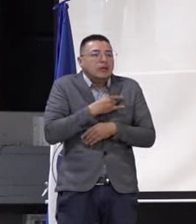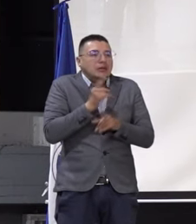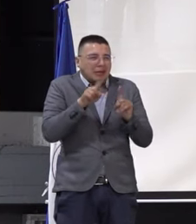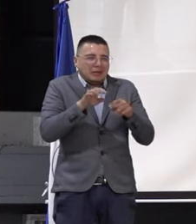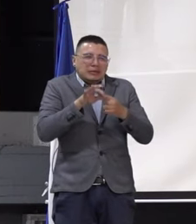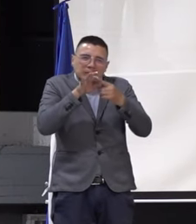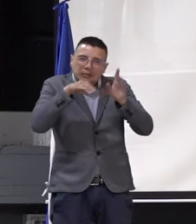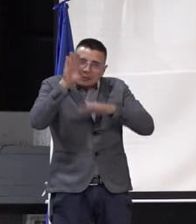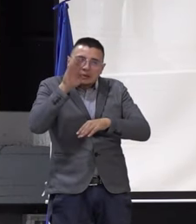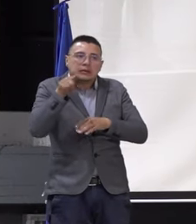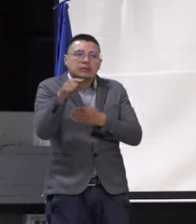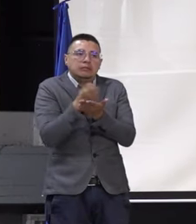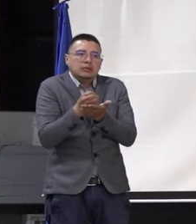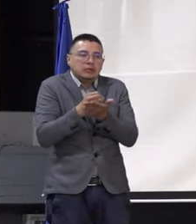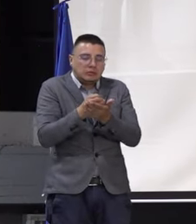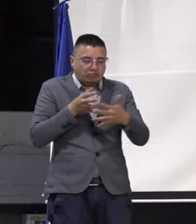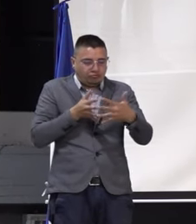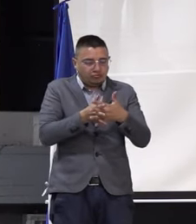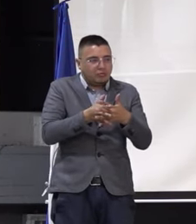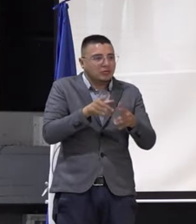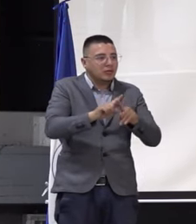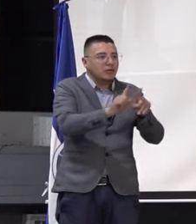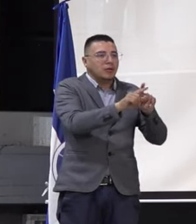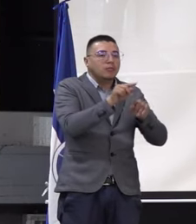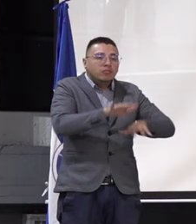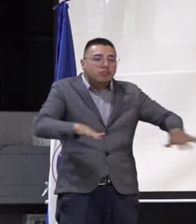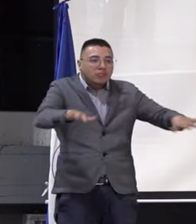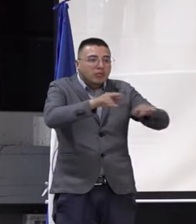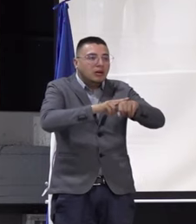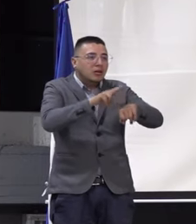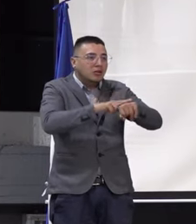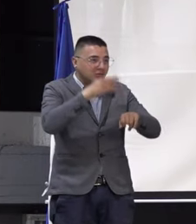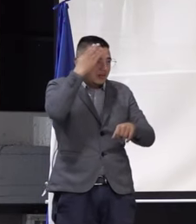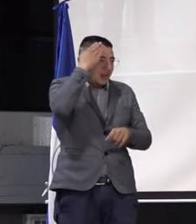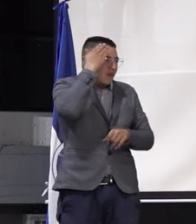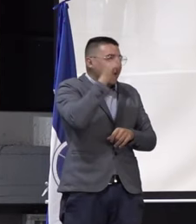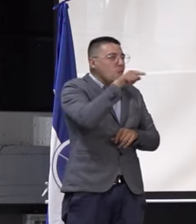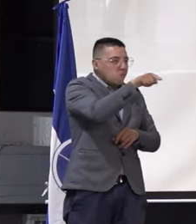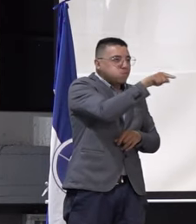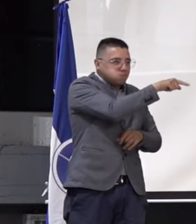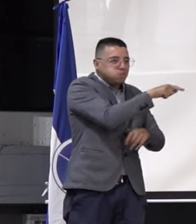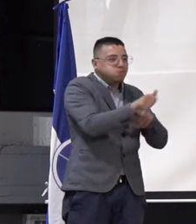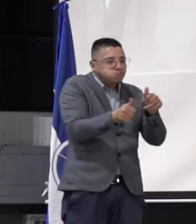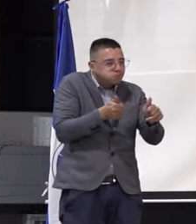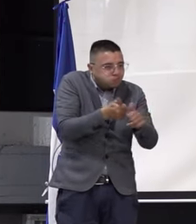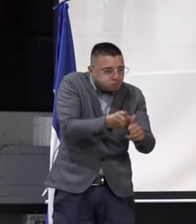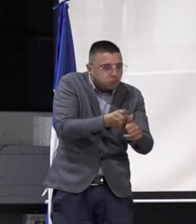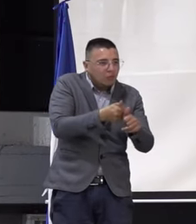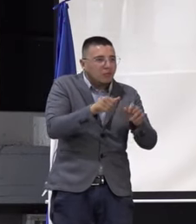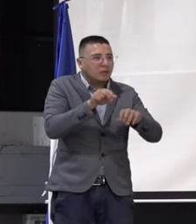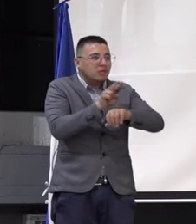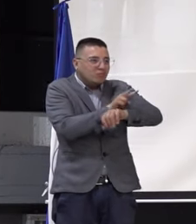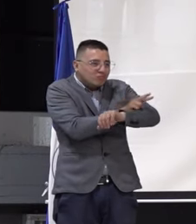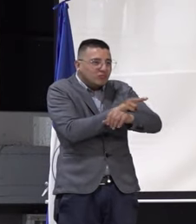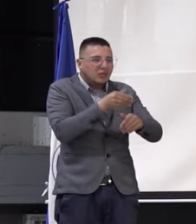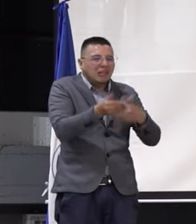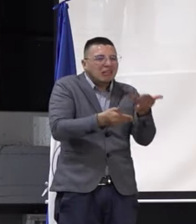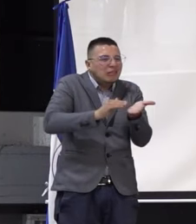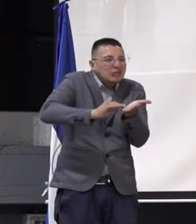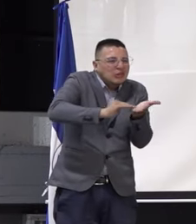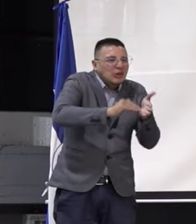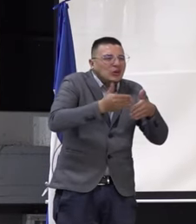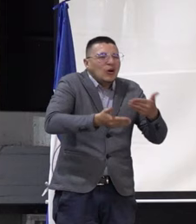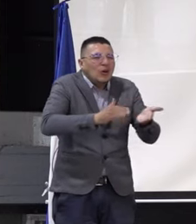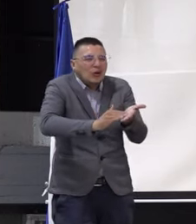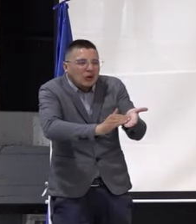de la adecuación del Museo de Historia Natural. Pues nosotros haríamos como las veces de acompañar la comisión veedora para ver qué se está haciendo, cómo se